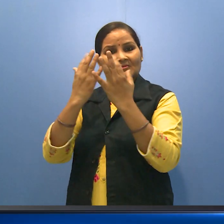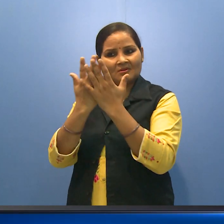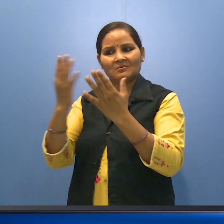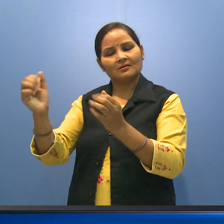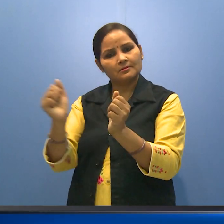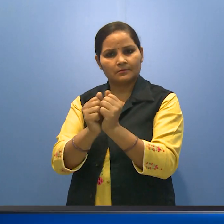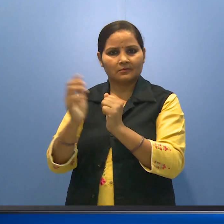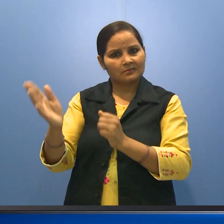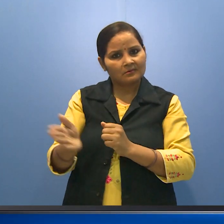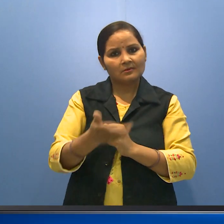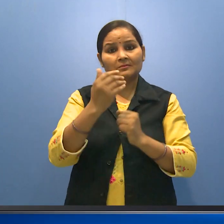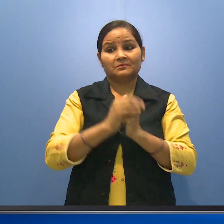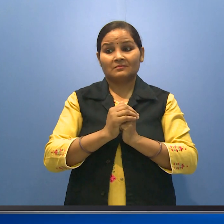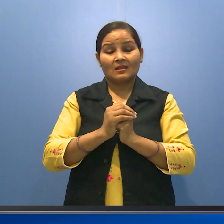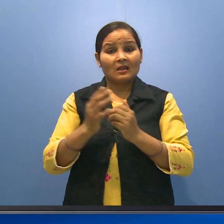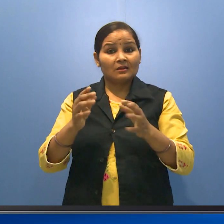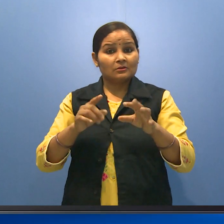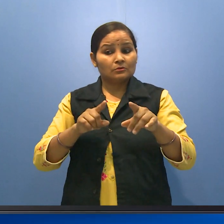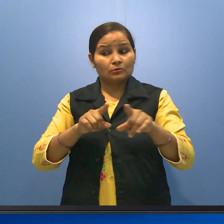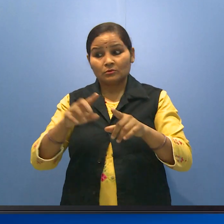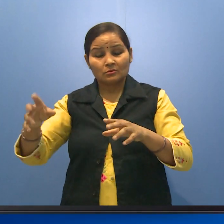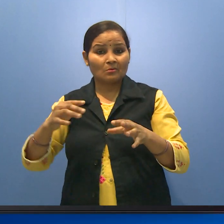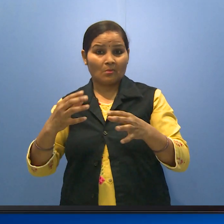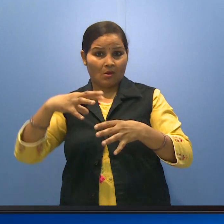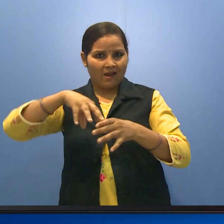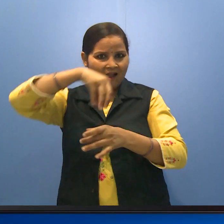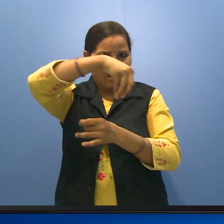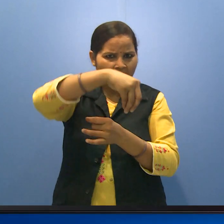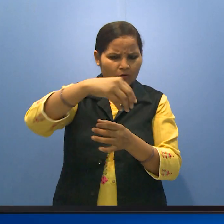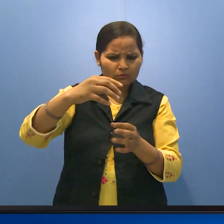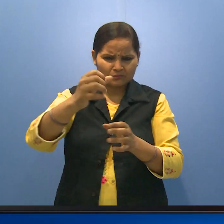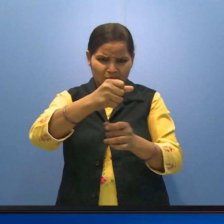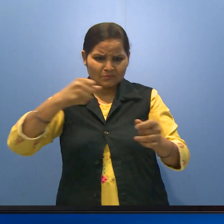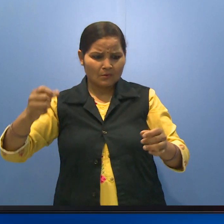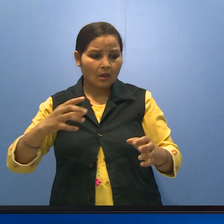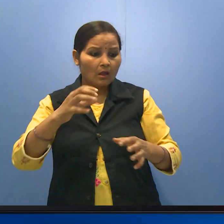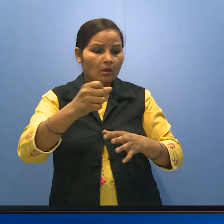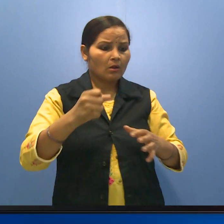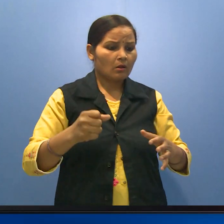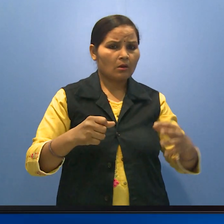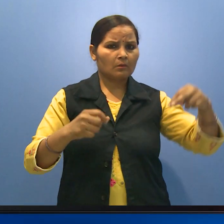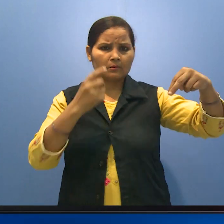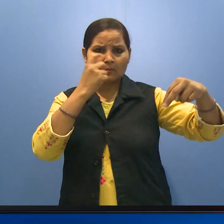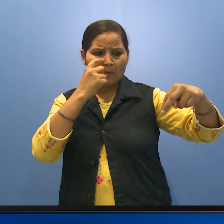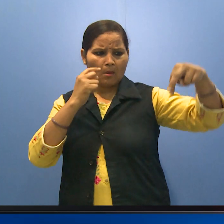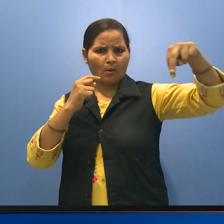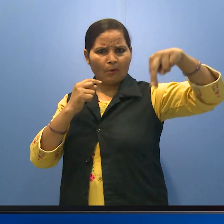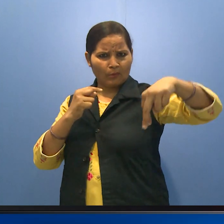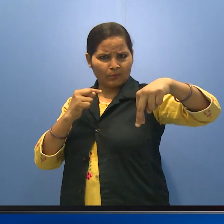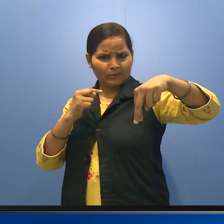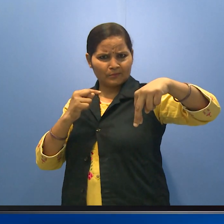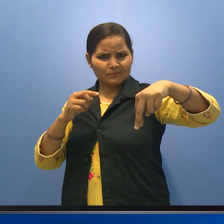तयार किया, जैसे ही वो बाहर जाने लगा, तो दर्वाजे के बाहर एक महिला